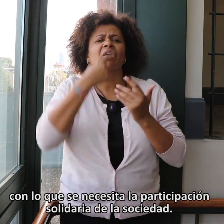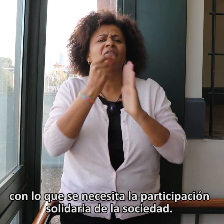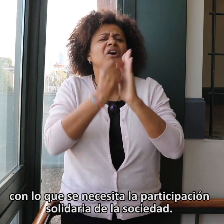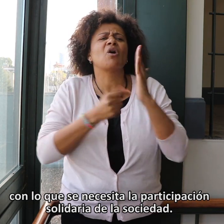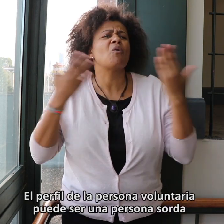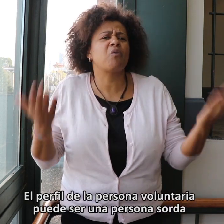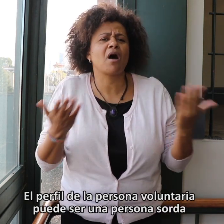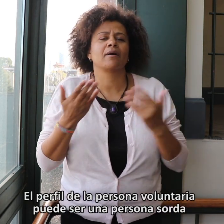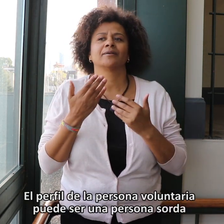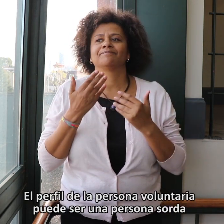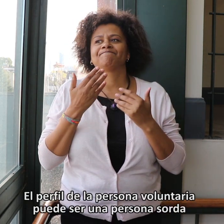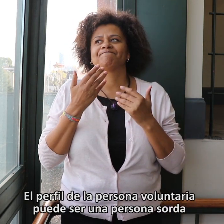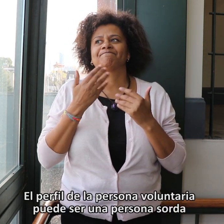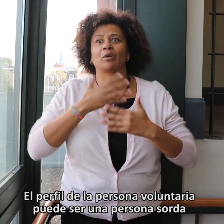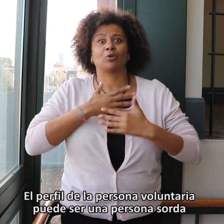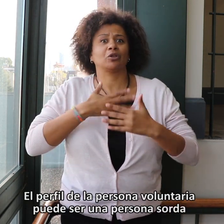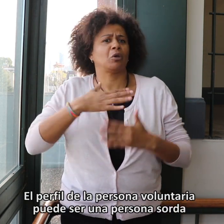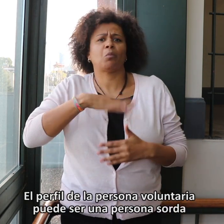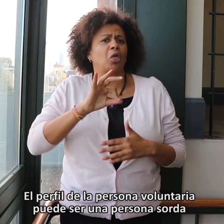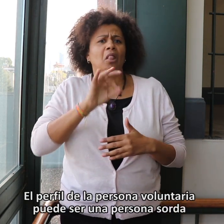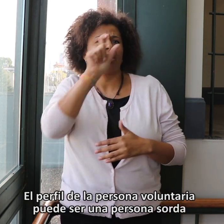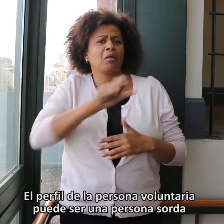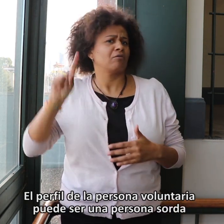El perfil de la persona voluntaria puede ser una persona sorda